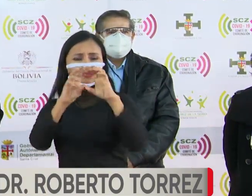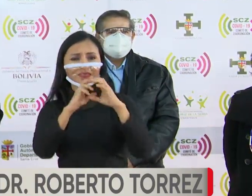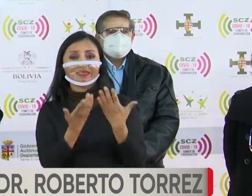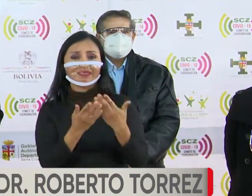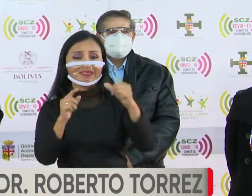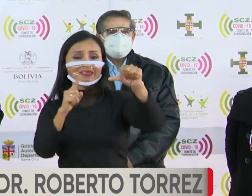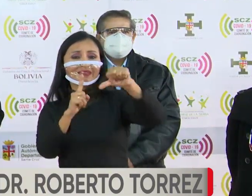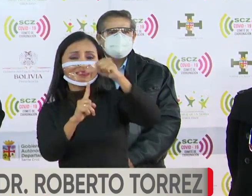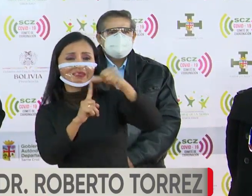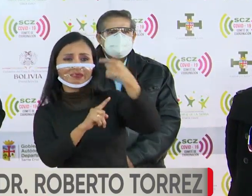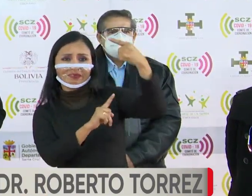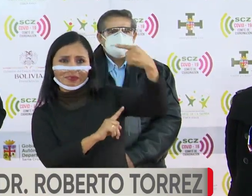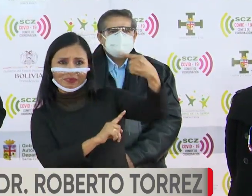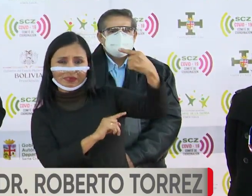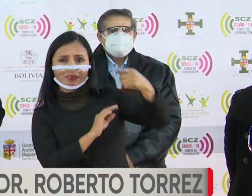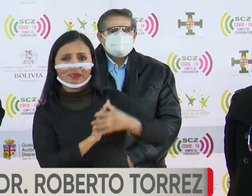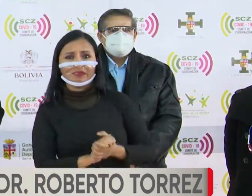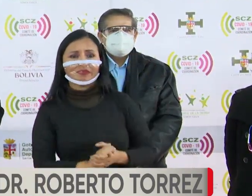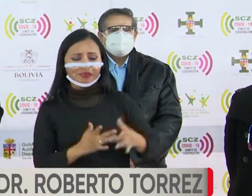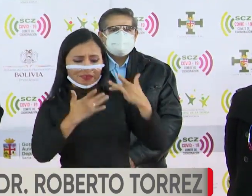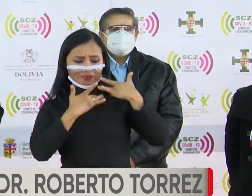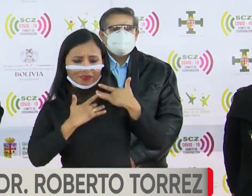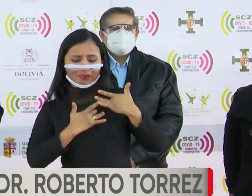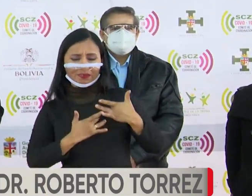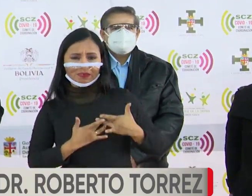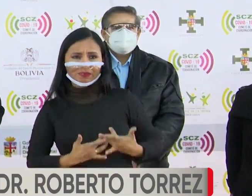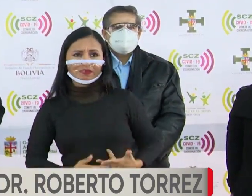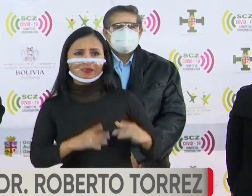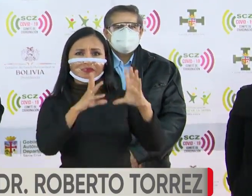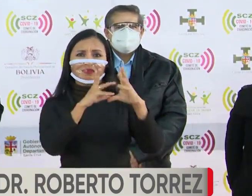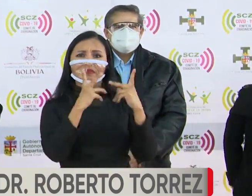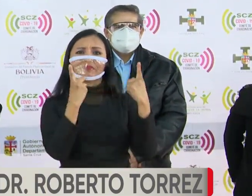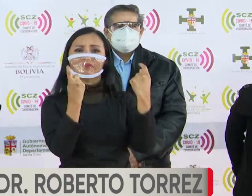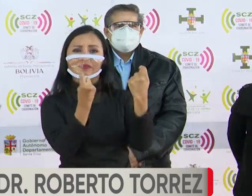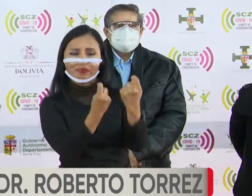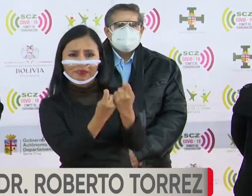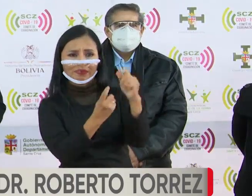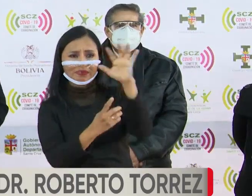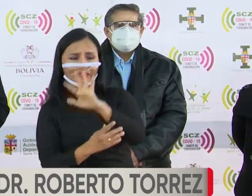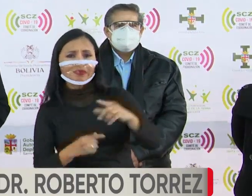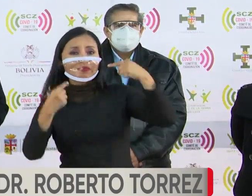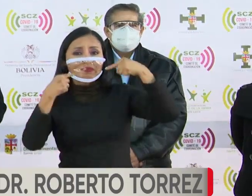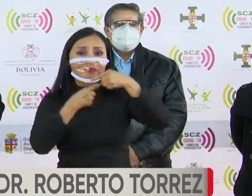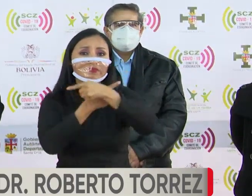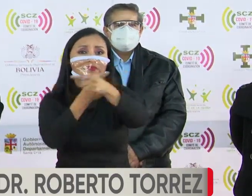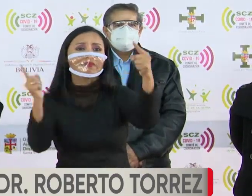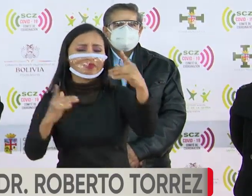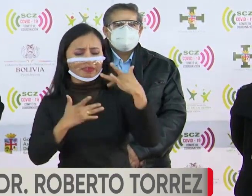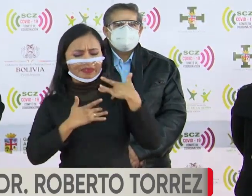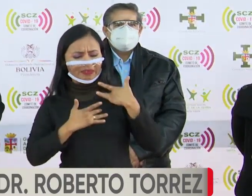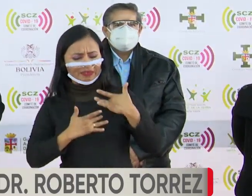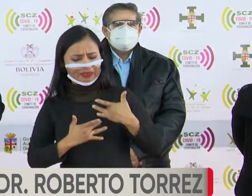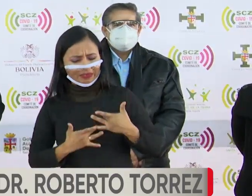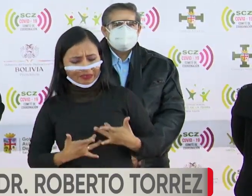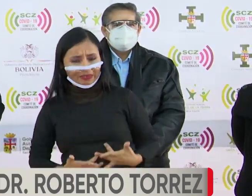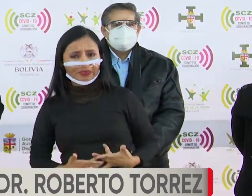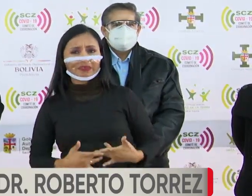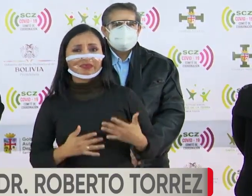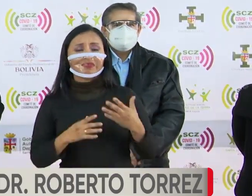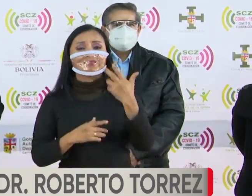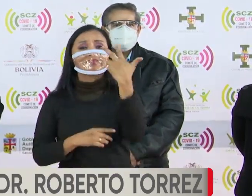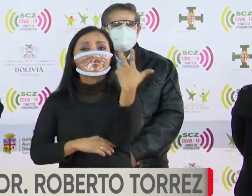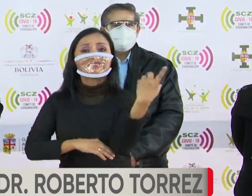Artículo primero, duelo departamental. Se declara duelo departamental